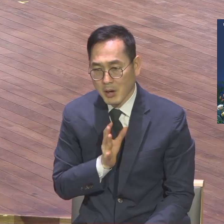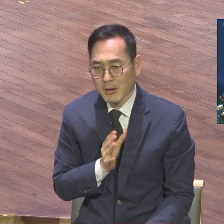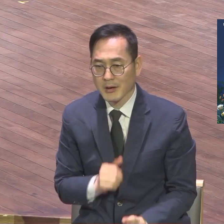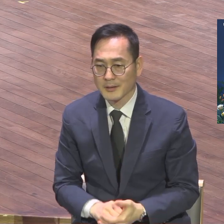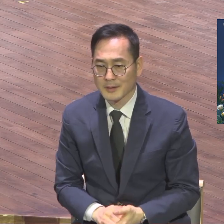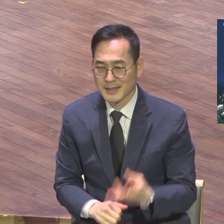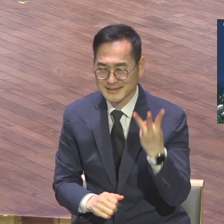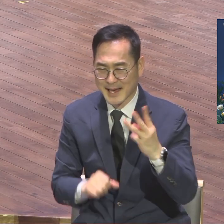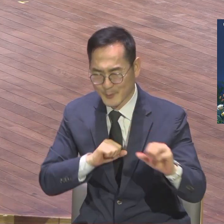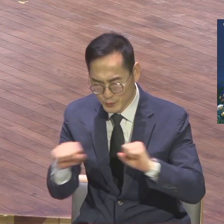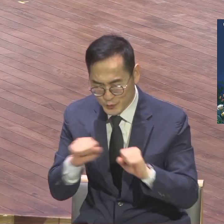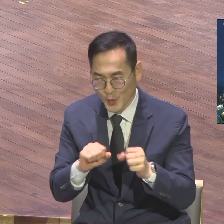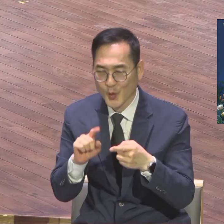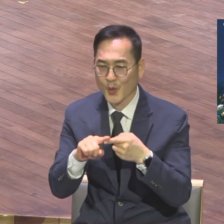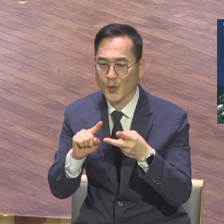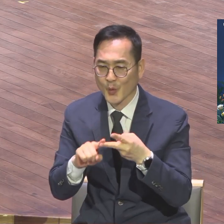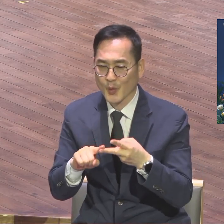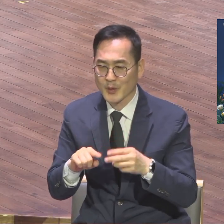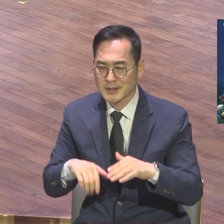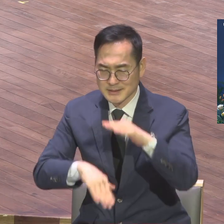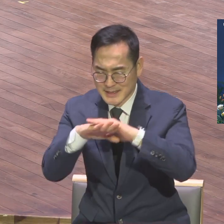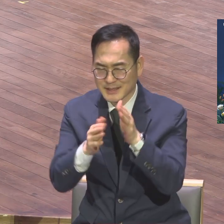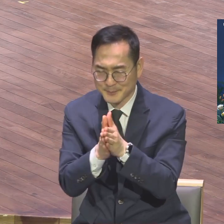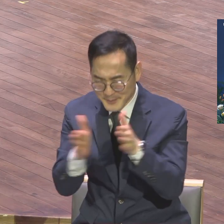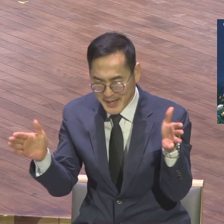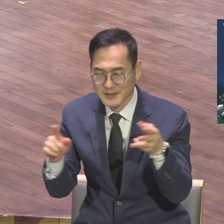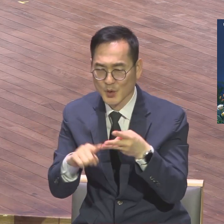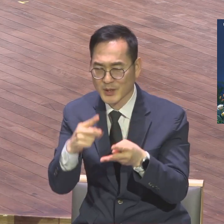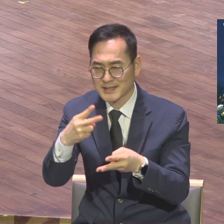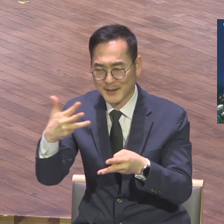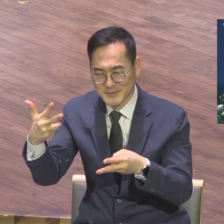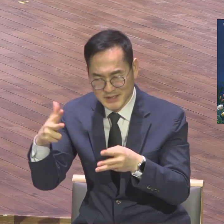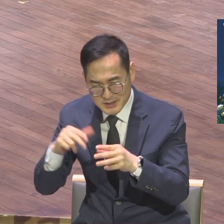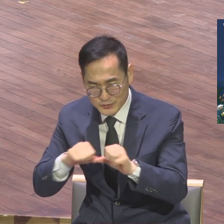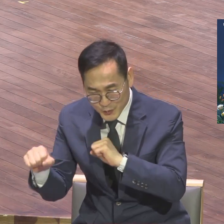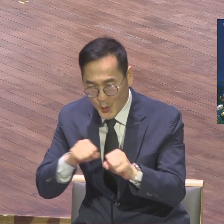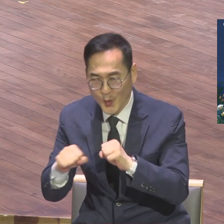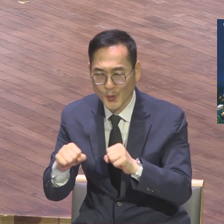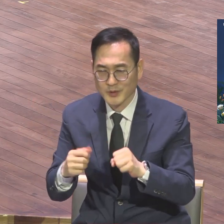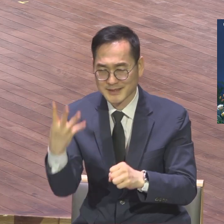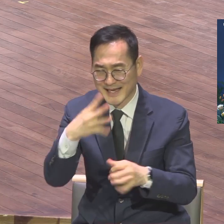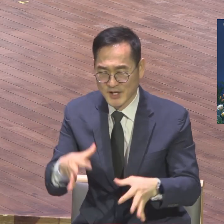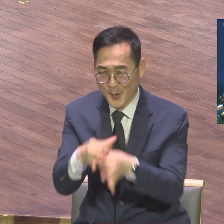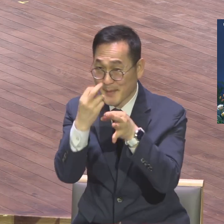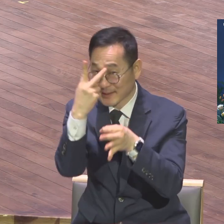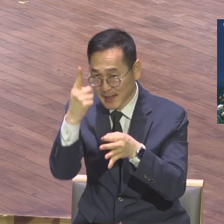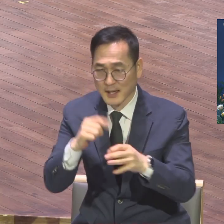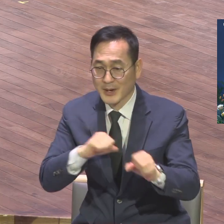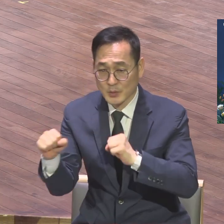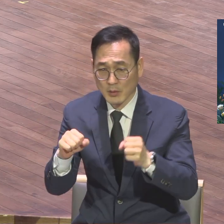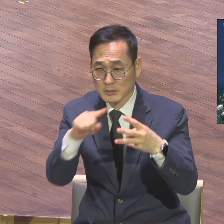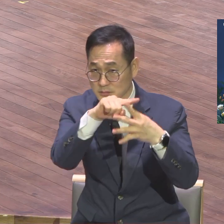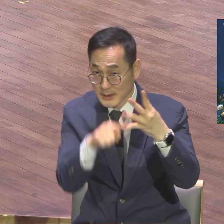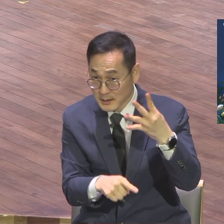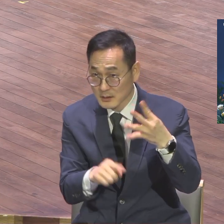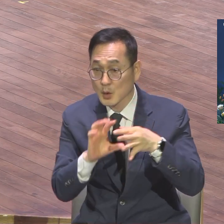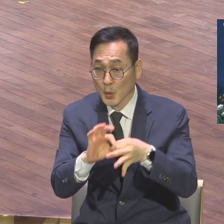스타트만운동, 237운동, 4천망대운동 이걸 통해서 놀라운 영적 무험먼트가 일어나고 있는데